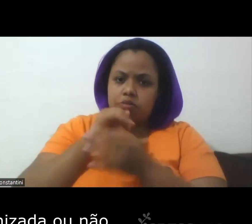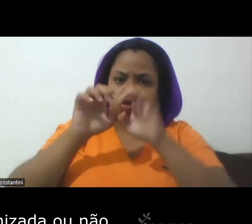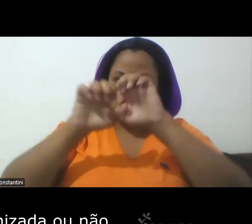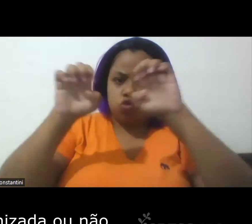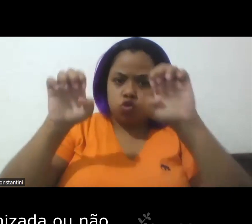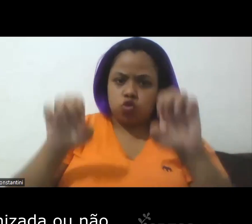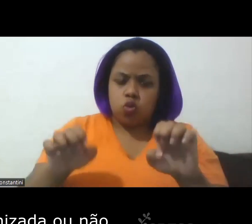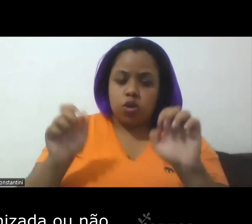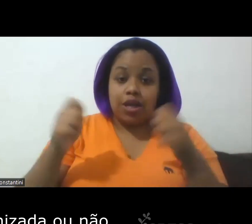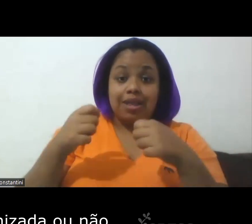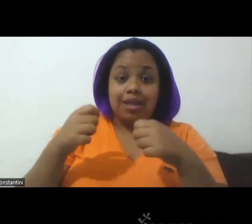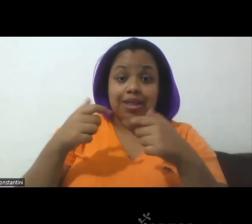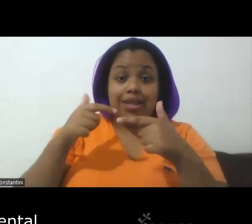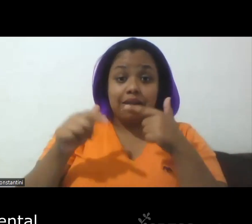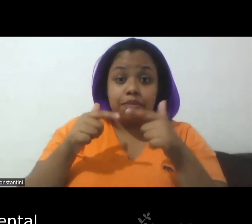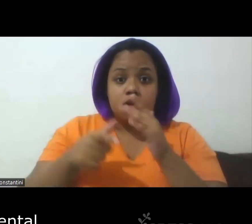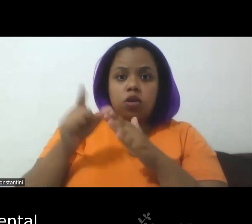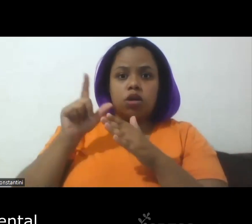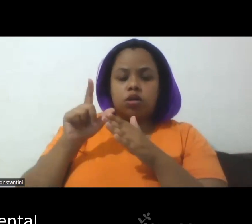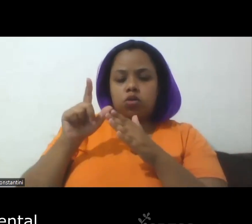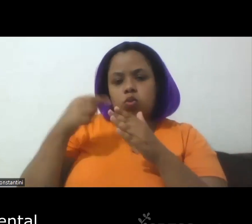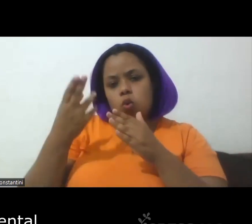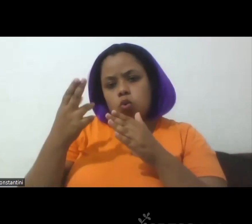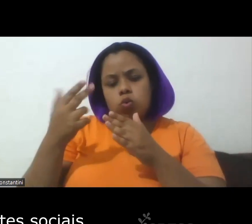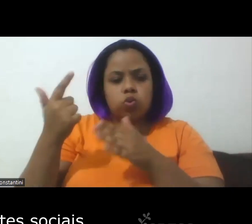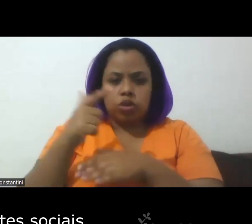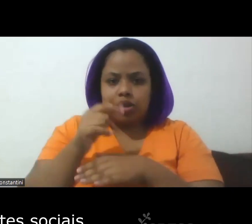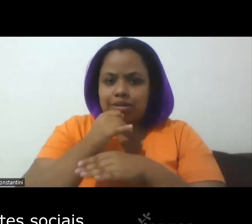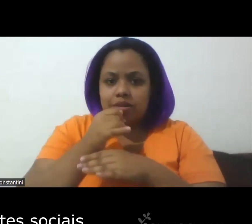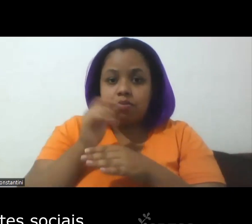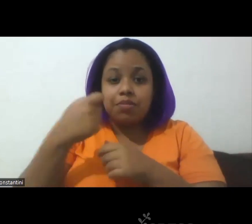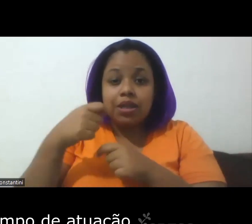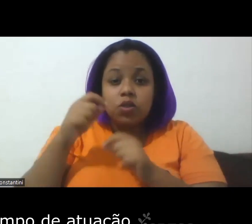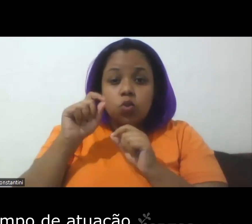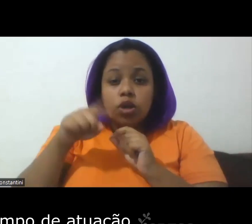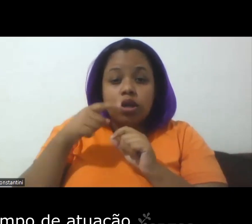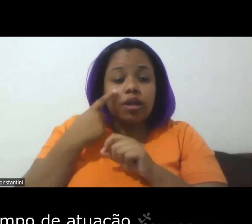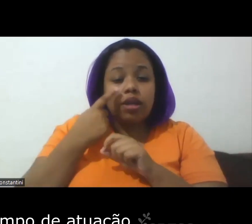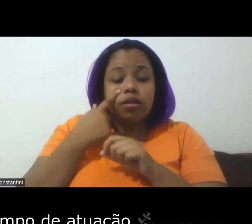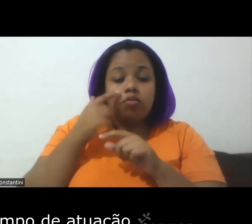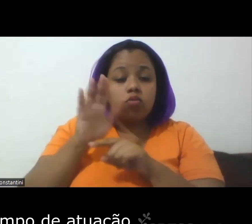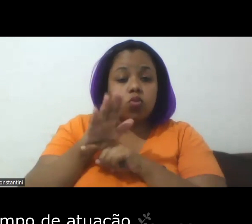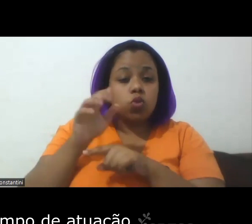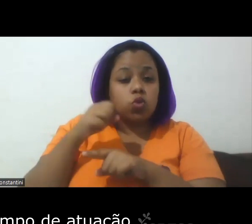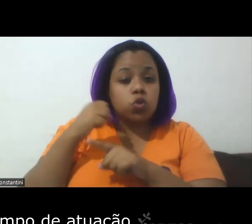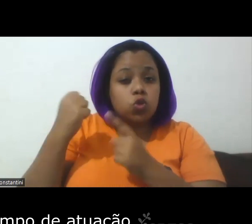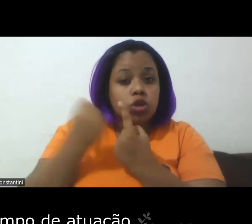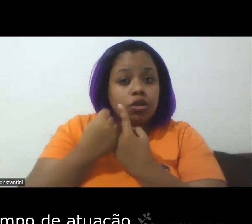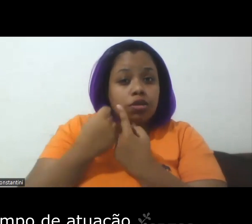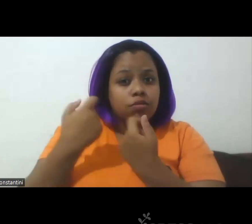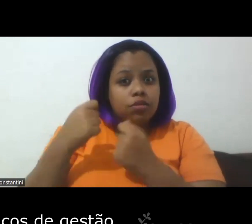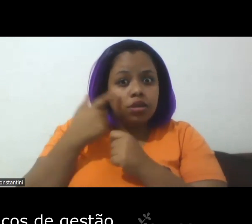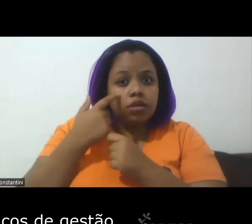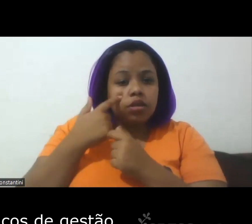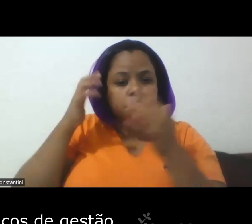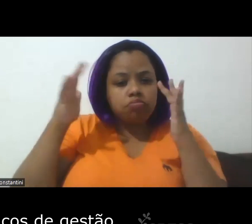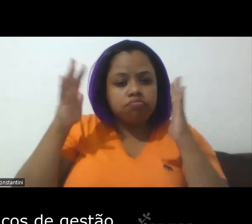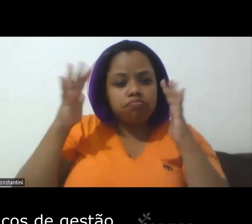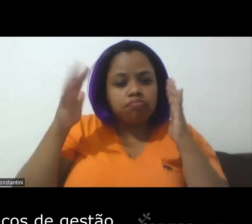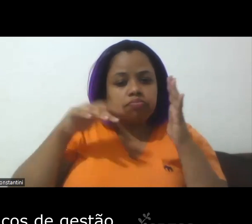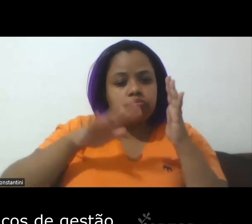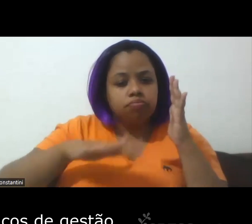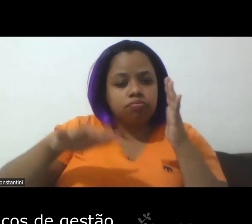previamente organizado ou não né é fundamental que os assistentes sociais reflitam sobre o seu campo de atuação nas